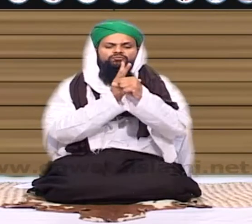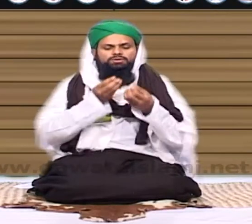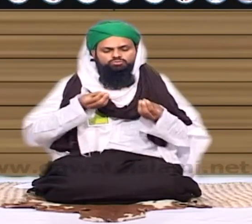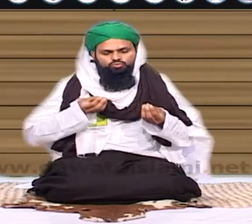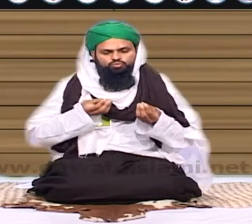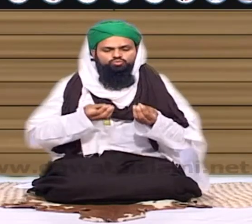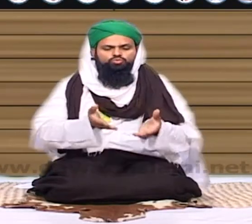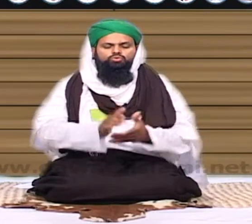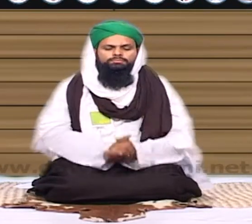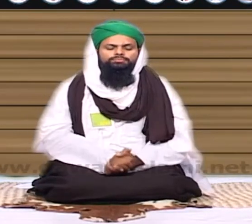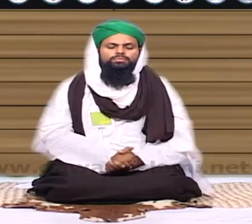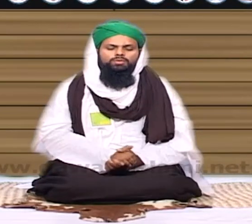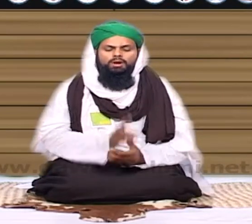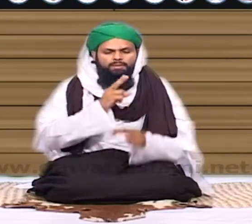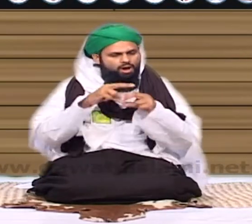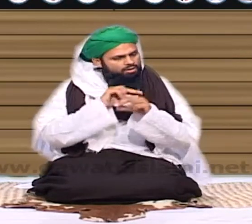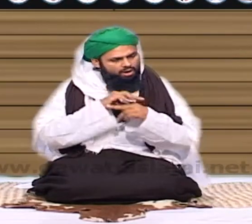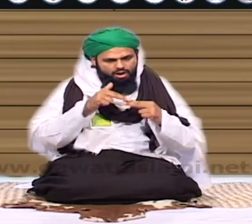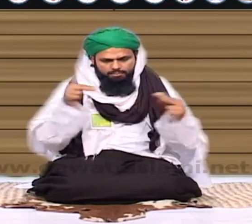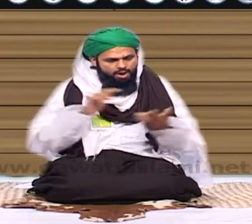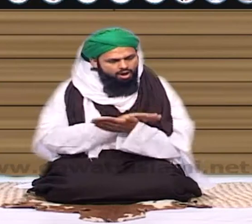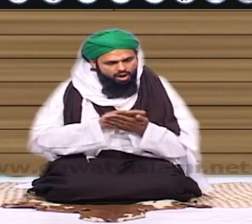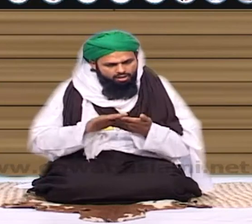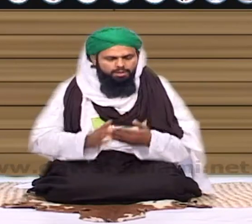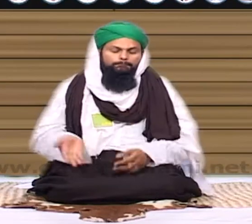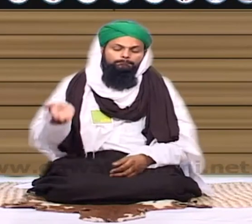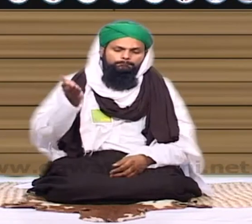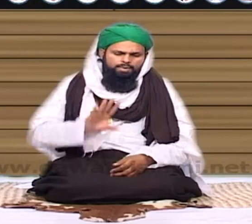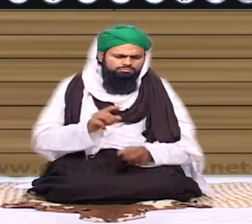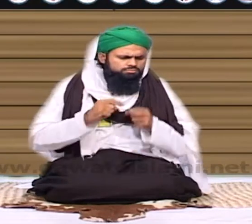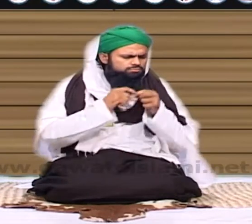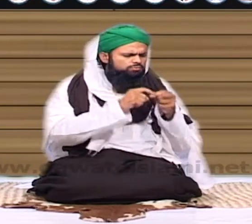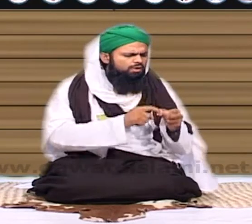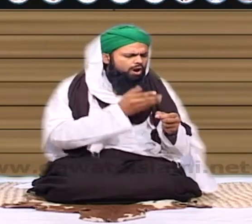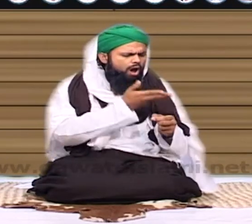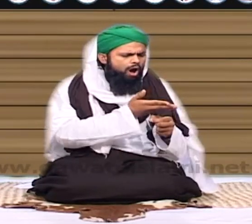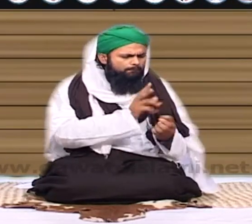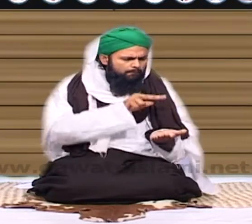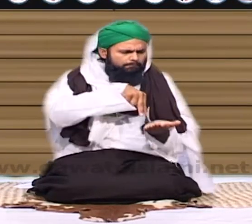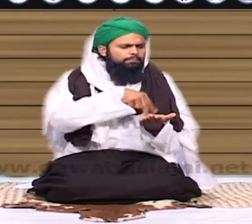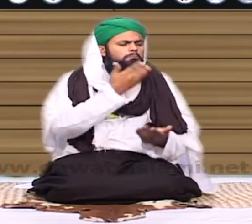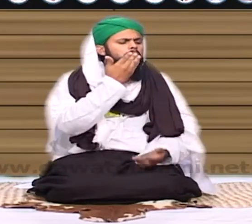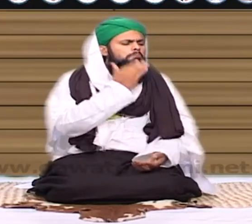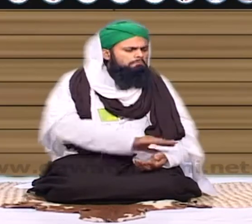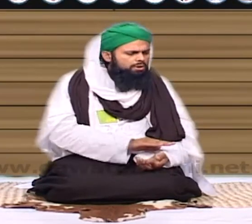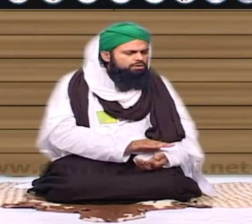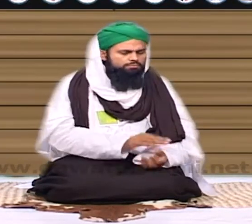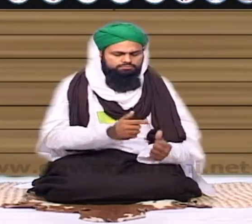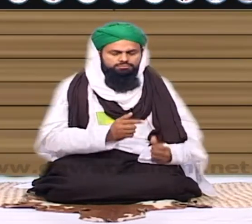اور واض اپنا شروع فرما لیا اختتام پر کسی نے حضور یہ کیا ماجرہ تھا آپ کیوں کھڑے ہوئے تو